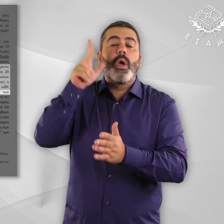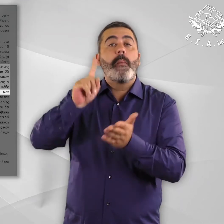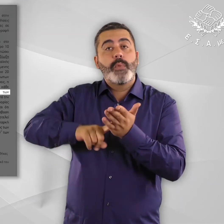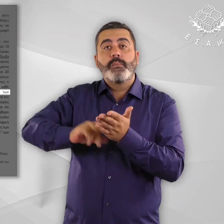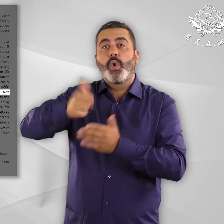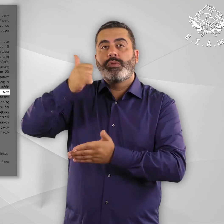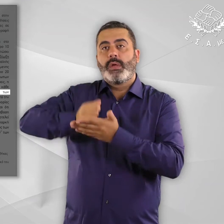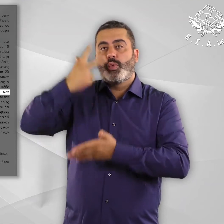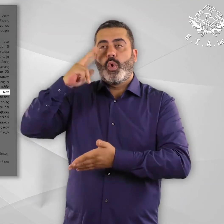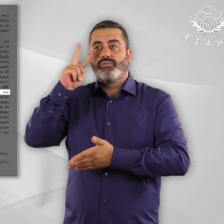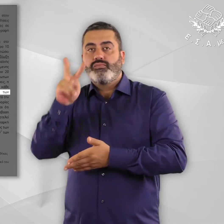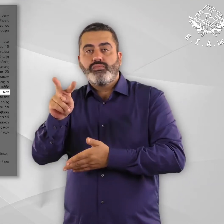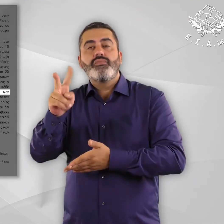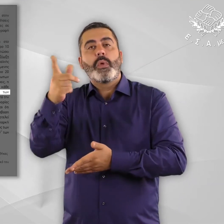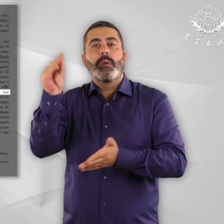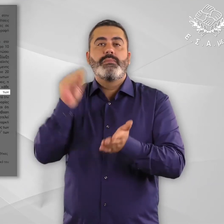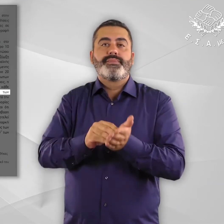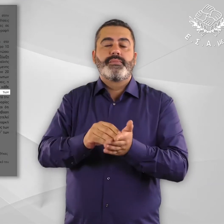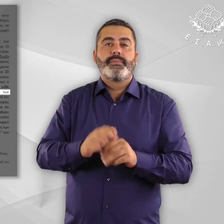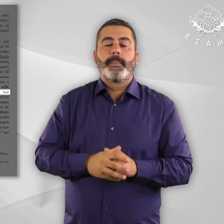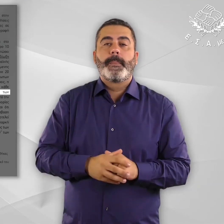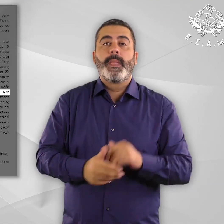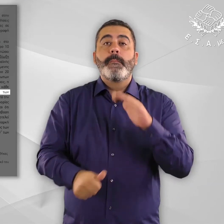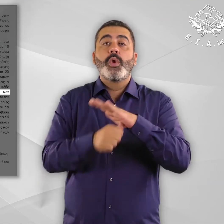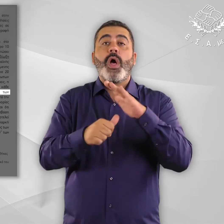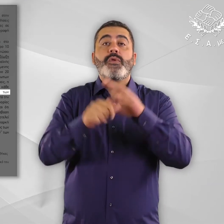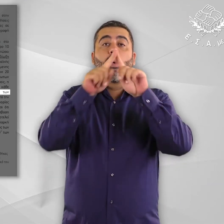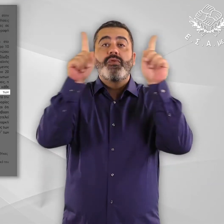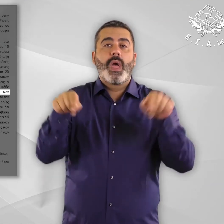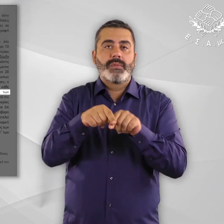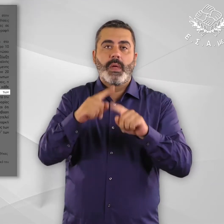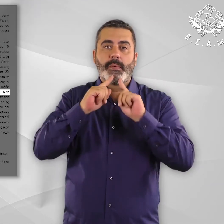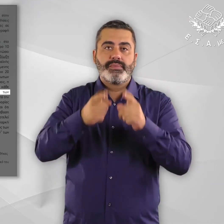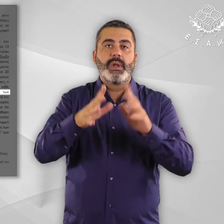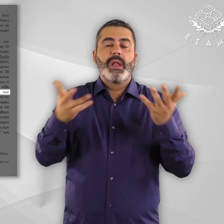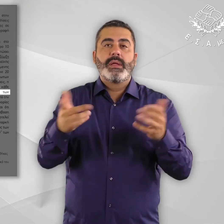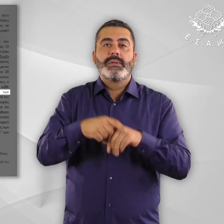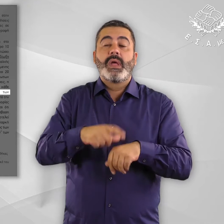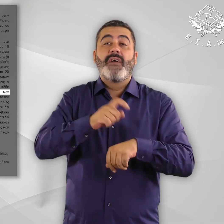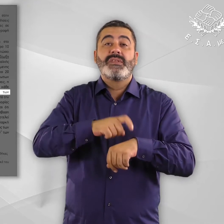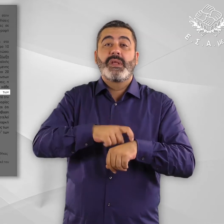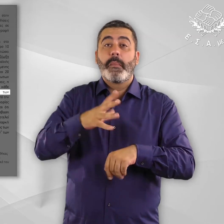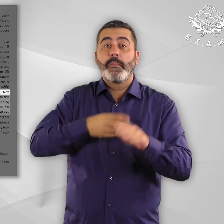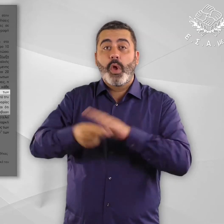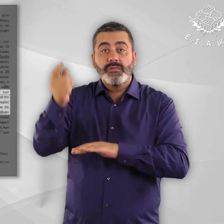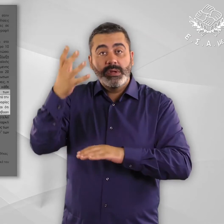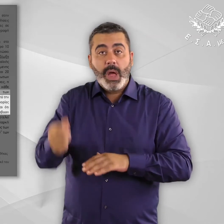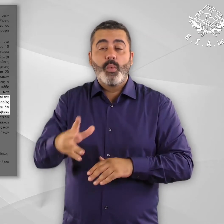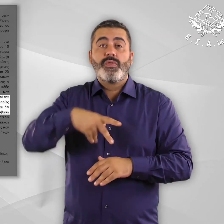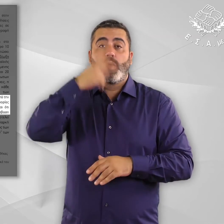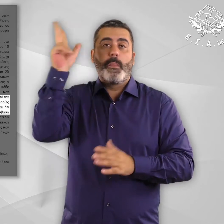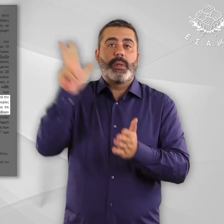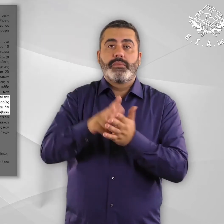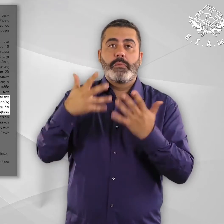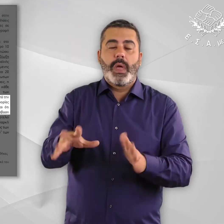Σύμφωνα με το προεδρικό διάταγμα, βασικά δικαιώματα των αναγνωρισμένων προσφύγων στη χώρα είναι άνω κατωτελεία, η